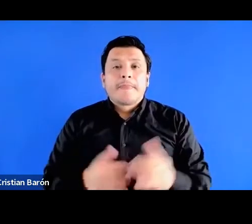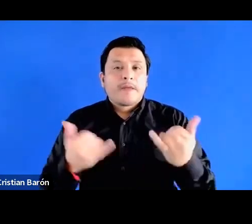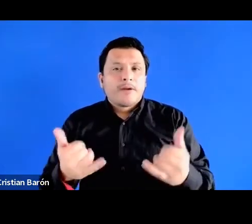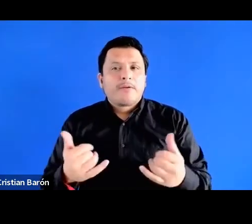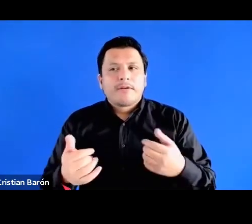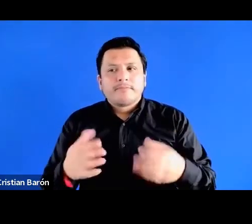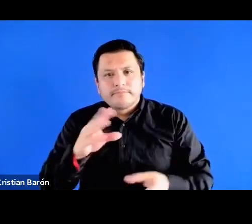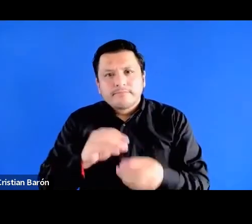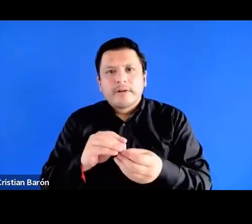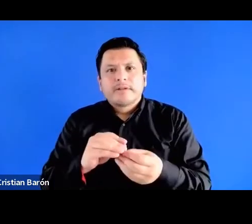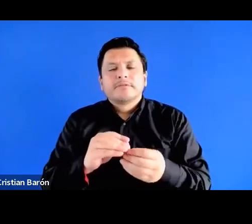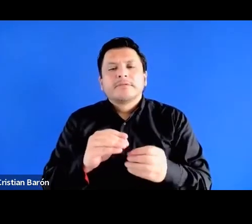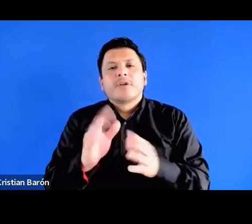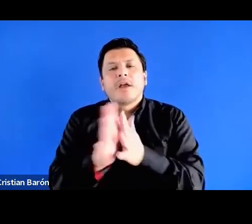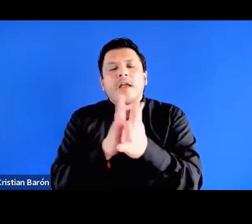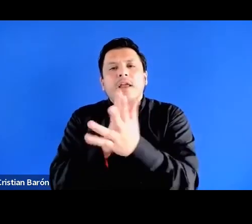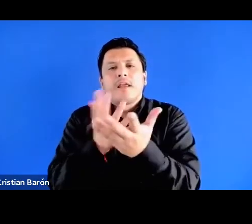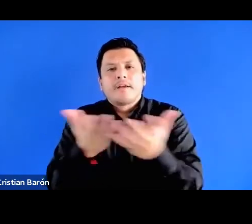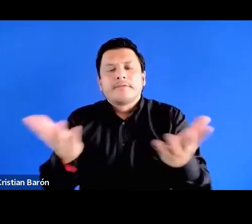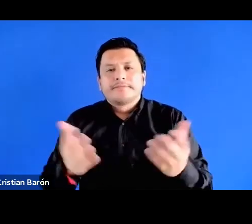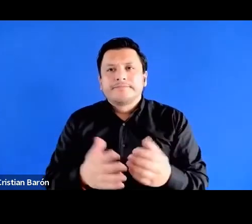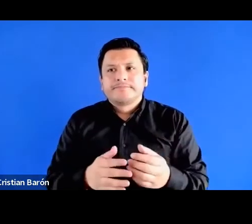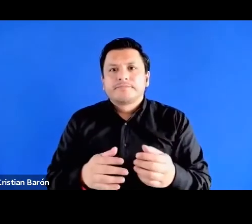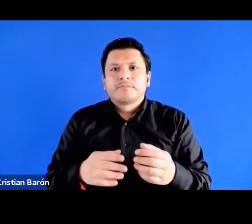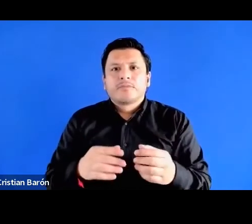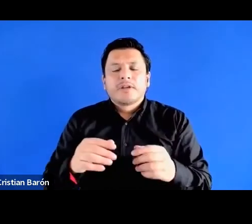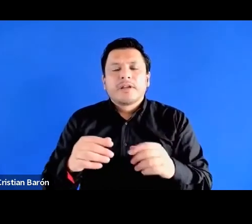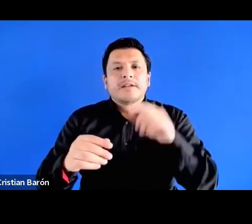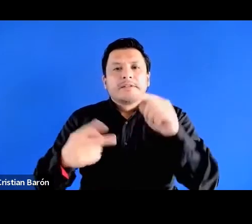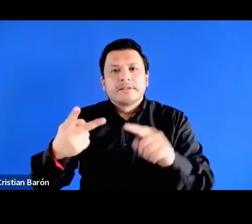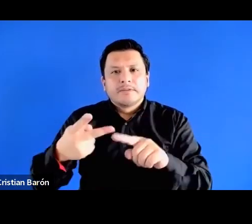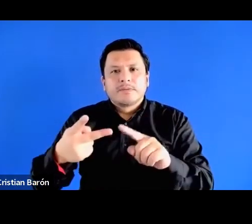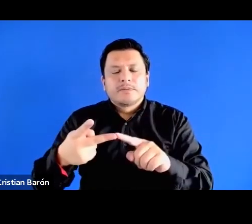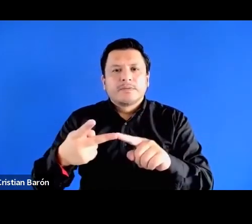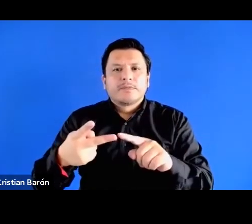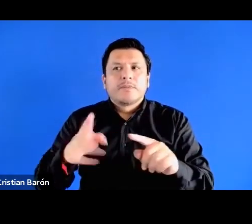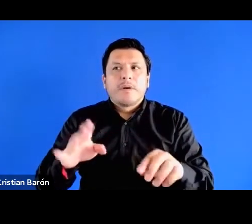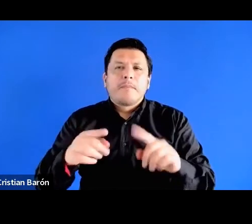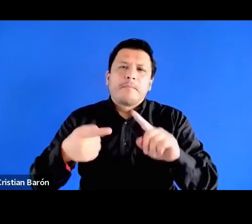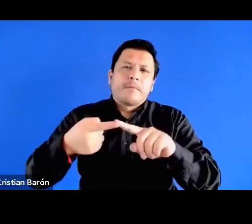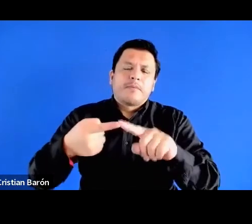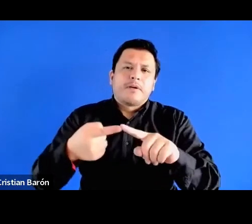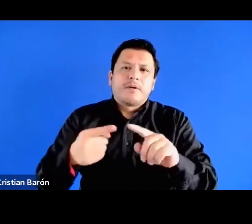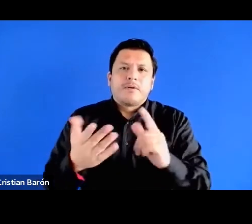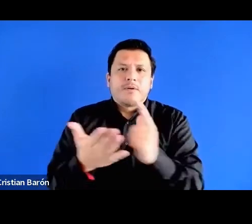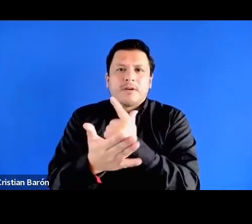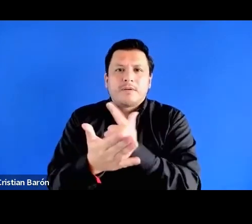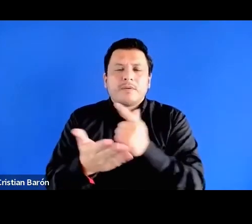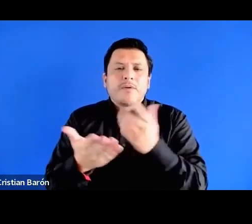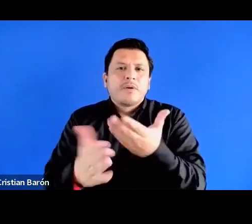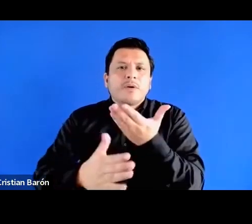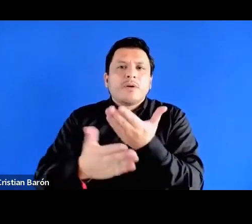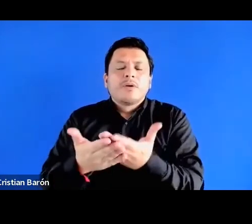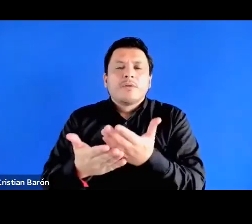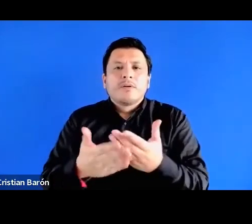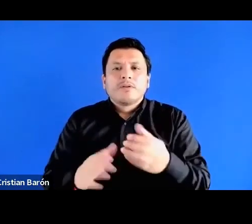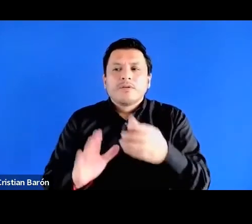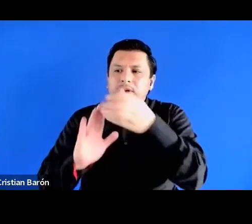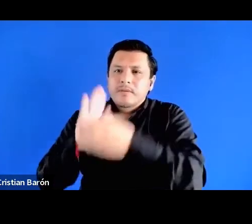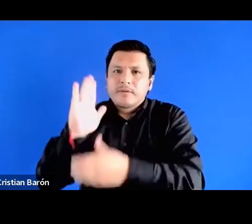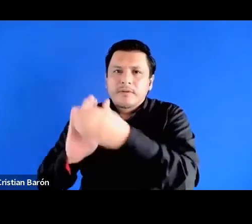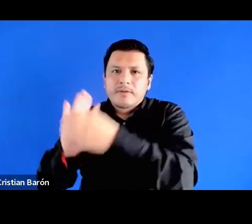a comentar algunas cuestiones de la segunda parte perdón la primera parte del libro que tiene dos capítulos